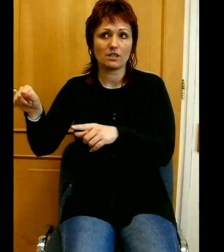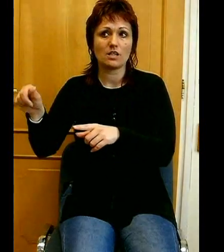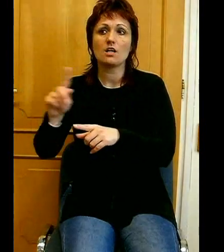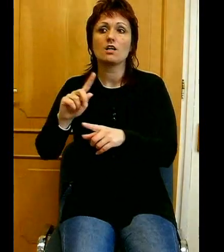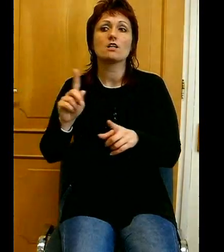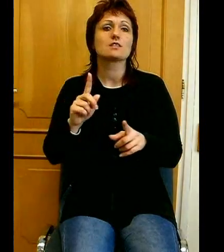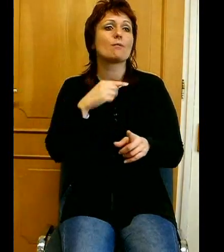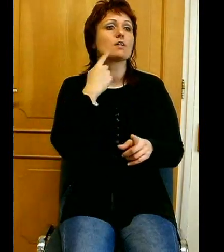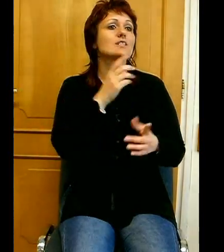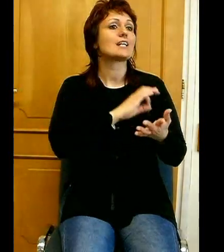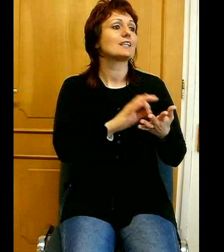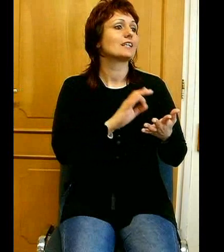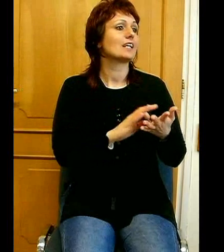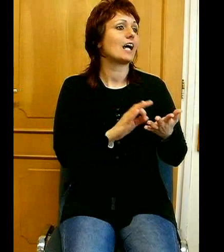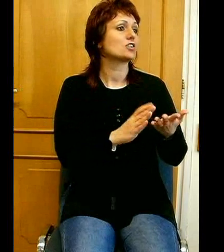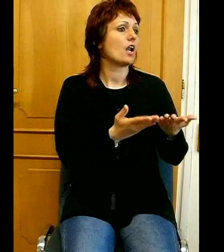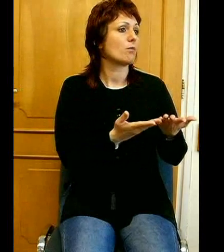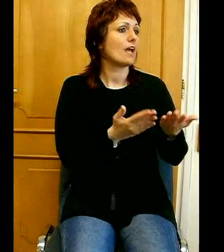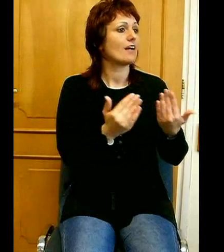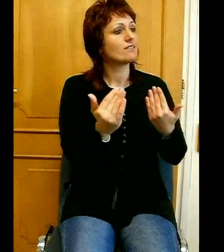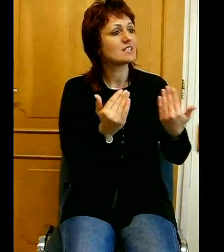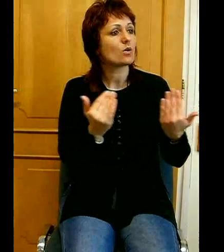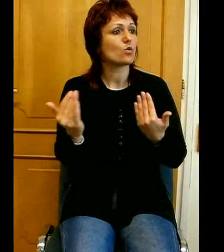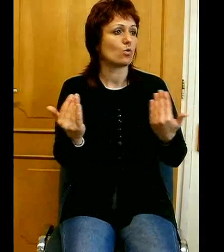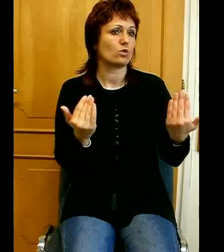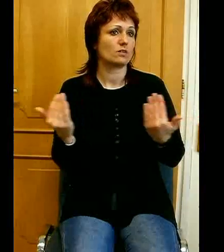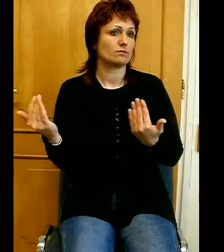a közösséghez, amelyikben Isten jelölte ki a helyünket.